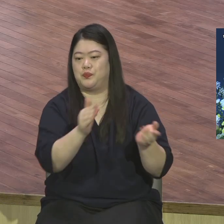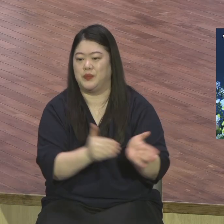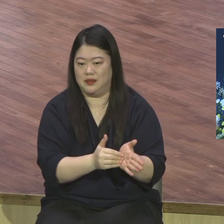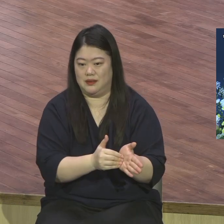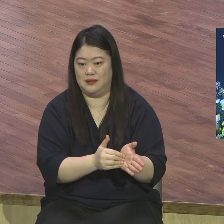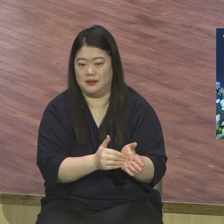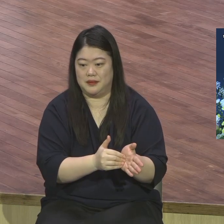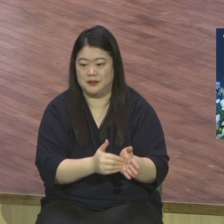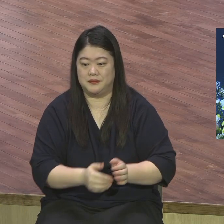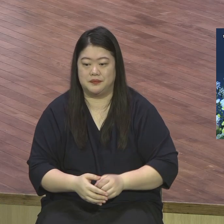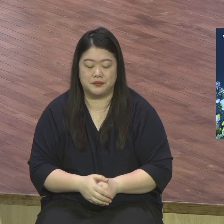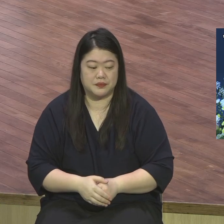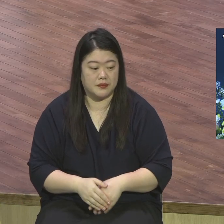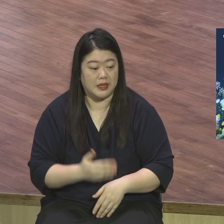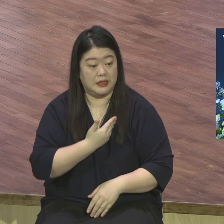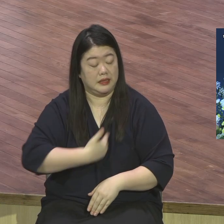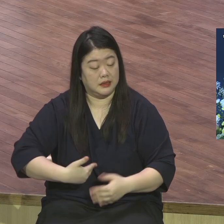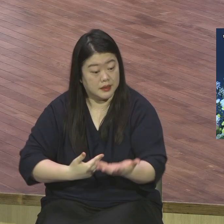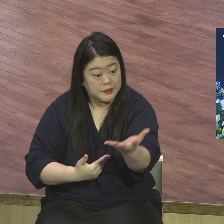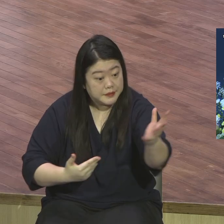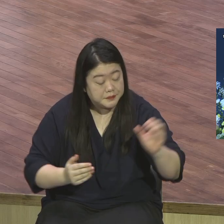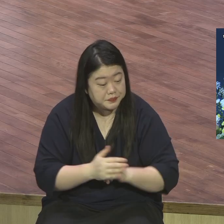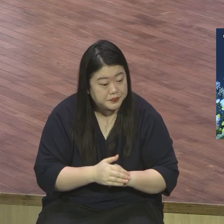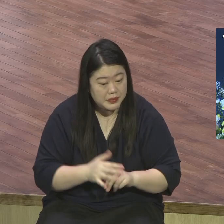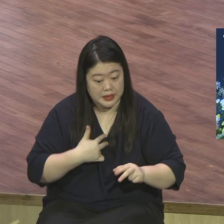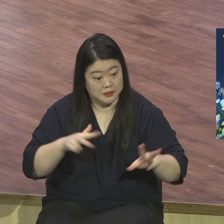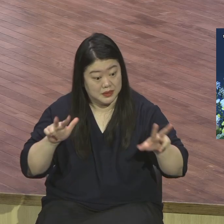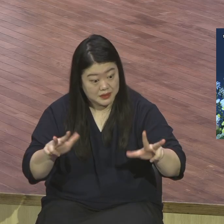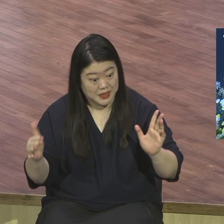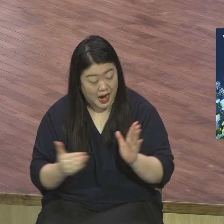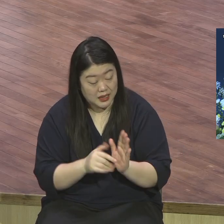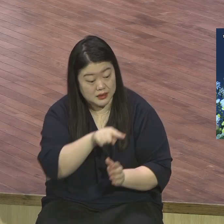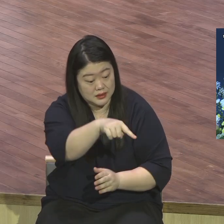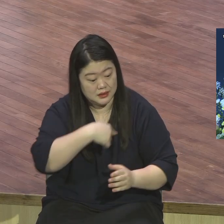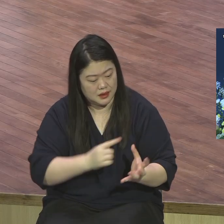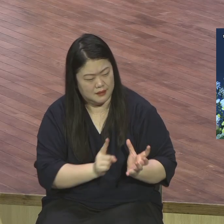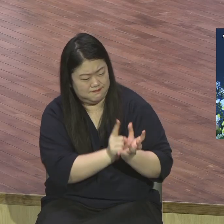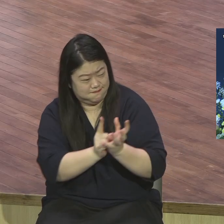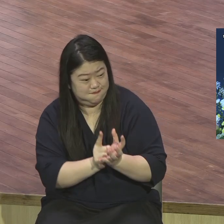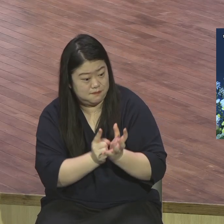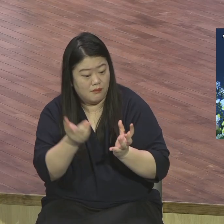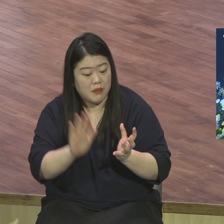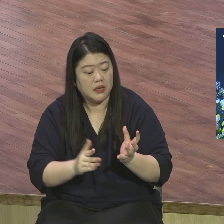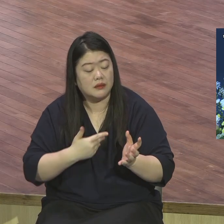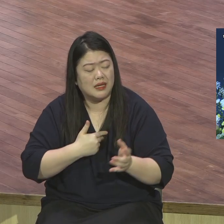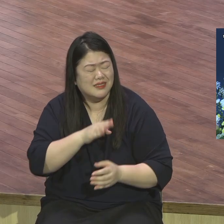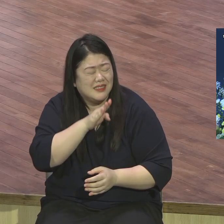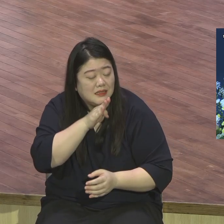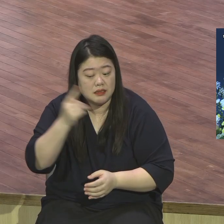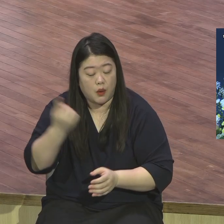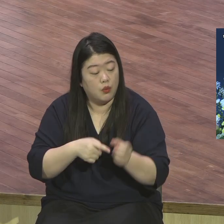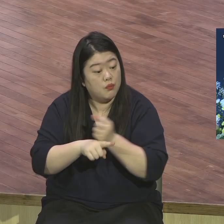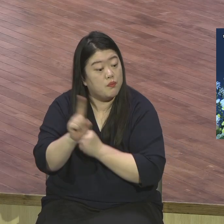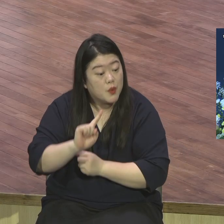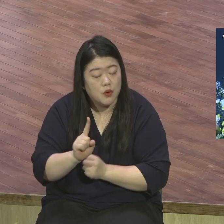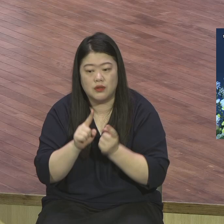본론을 이루기 위해서 첫 발을 내딛었다 특별히 오늘 본문에 보면